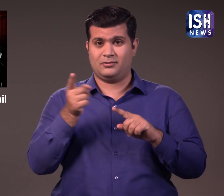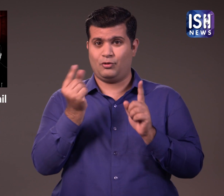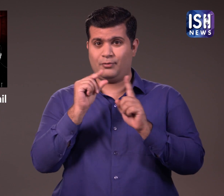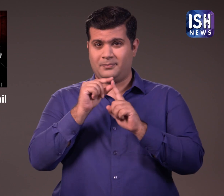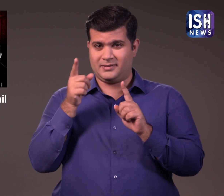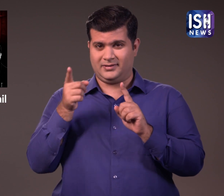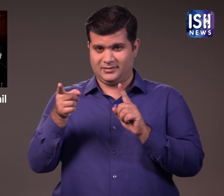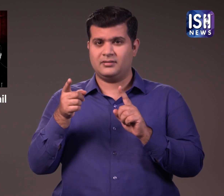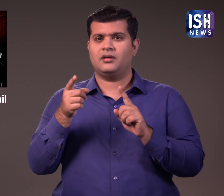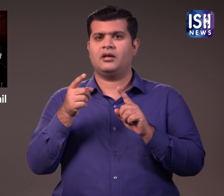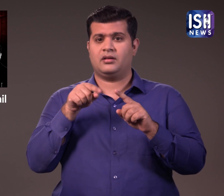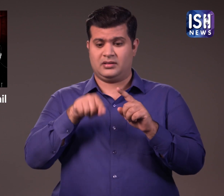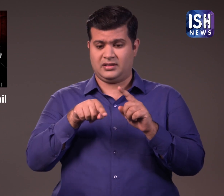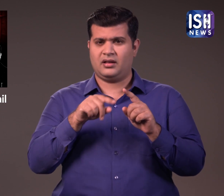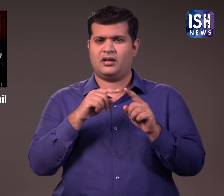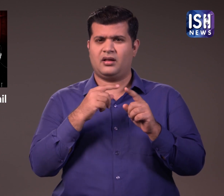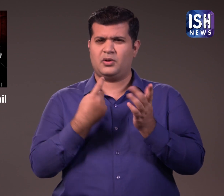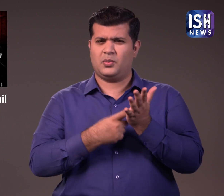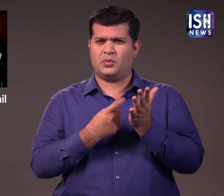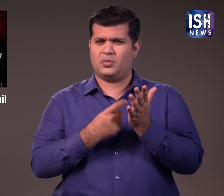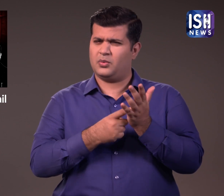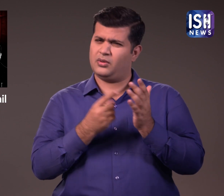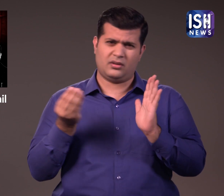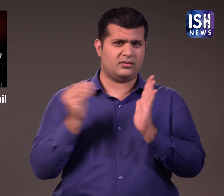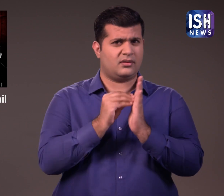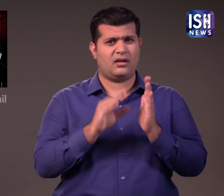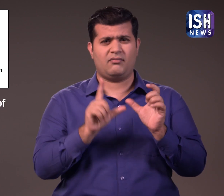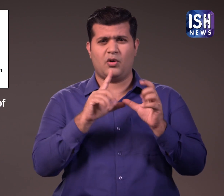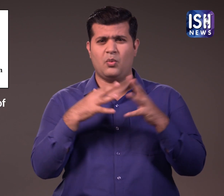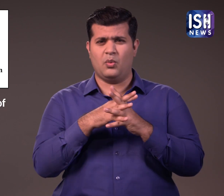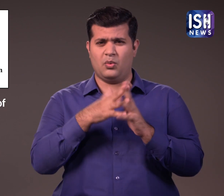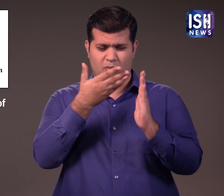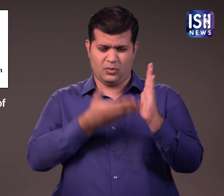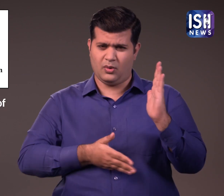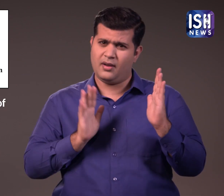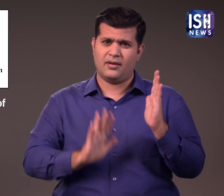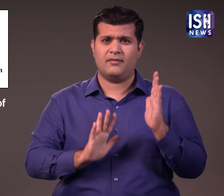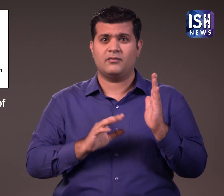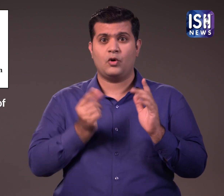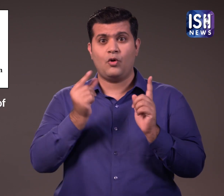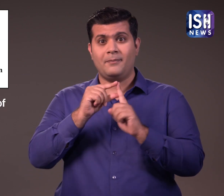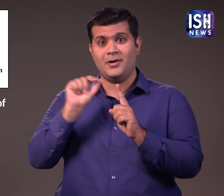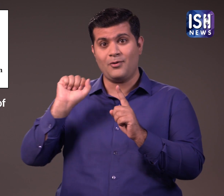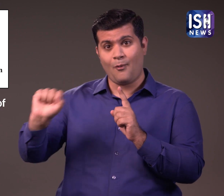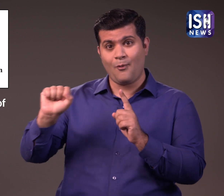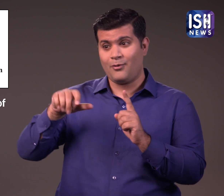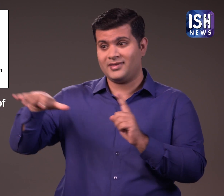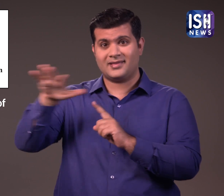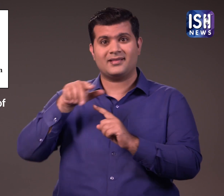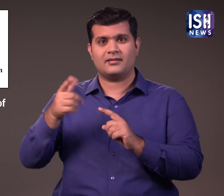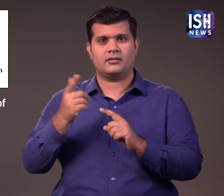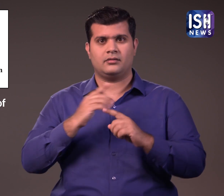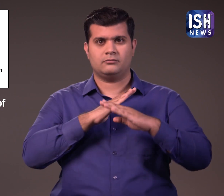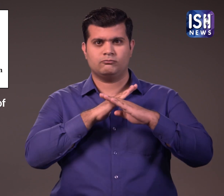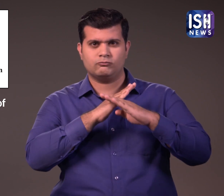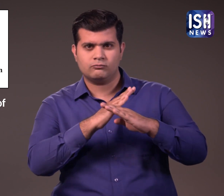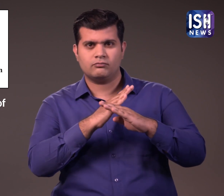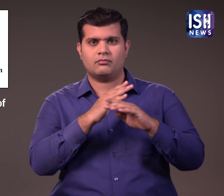आरोपियों पर IPC की कई धाराओ और उत्तरप्रदेश के धर्मांतरन निशेत अधिनियम की कई धाराओ के तहट